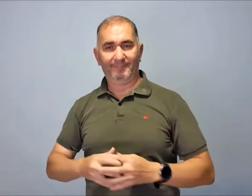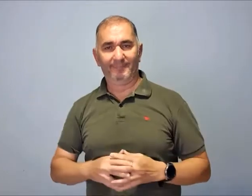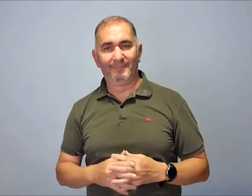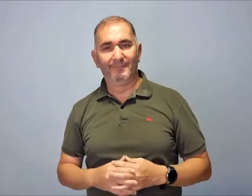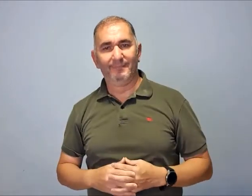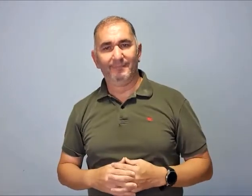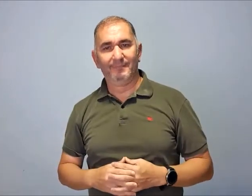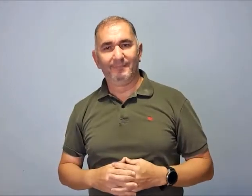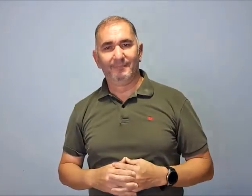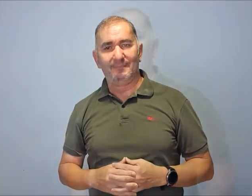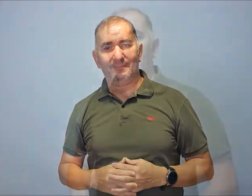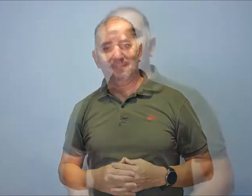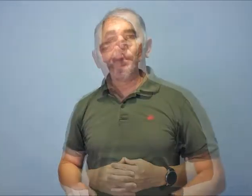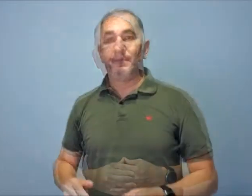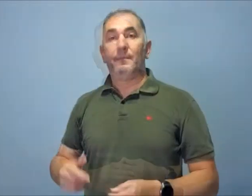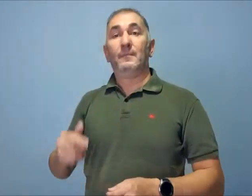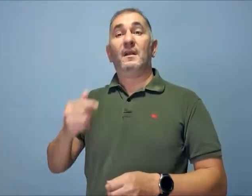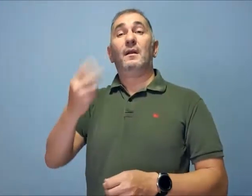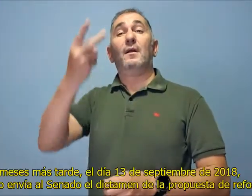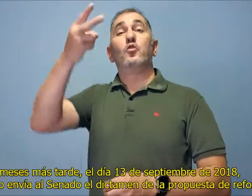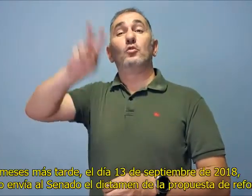del Congreso de los Diputados y Senado.